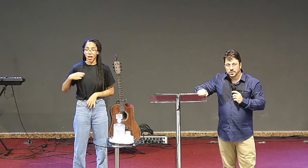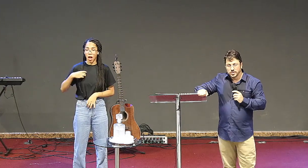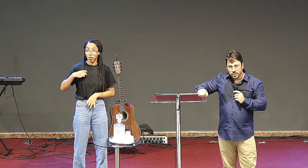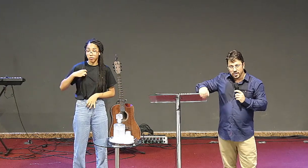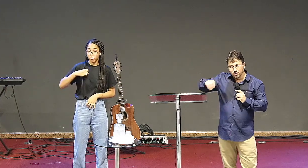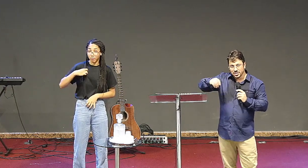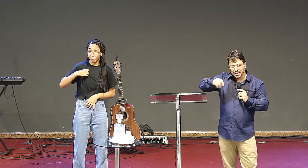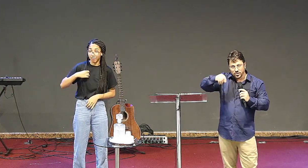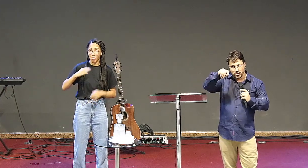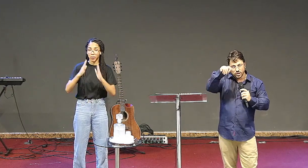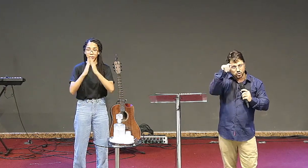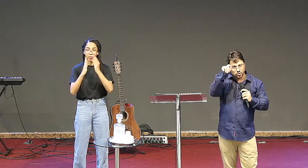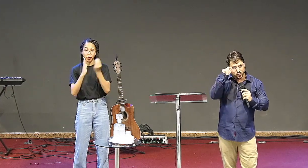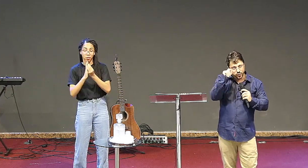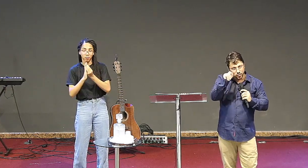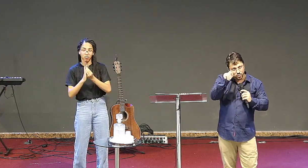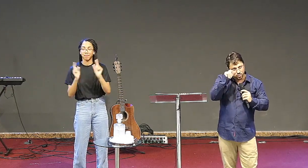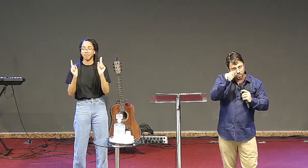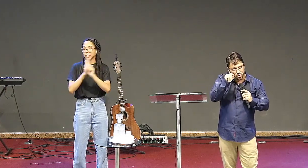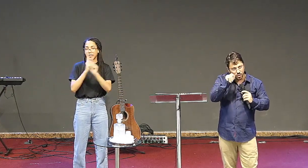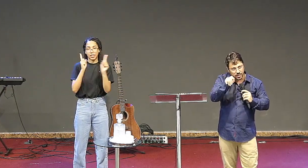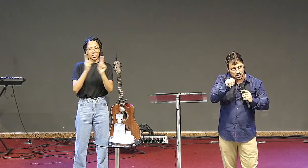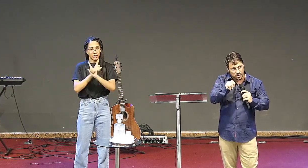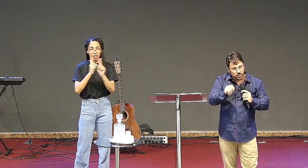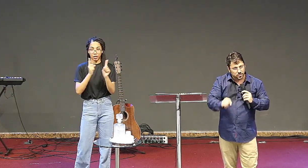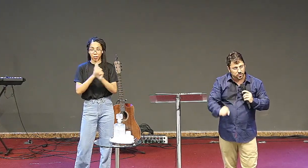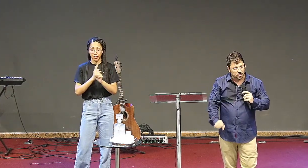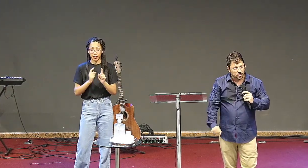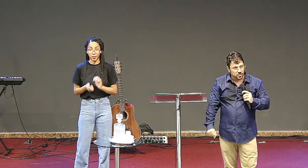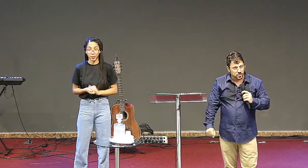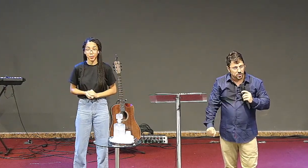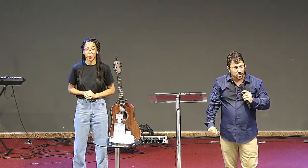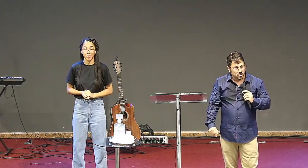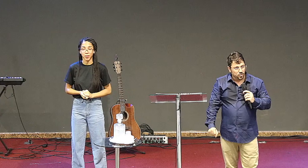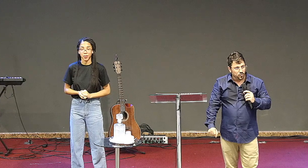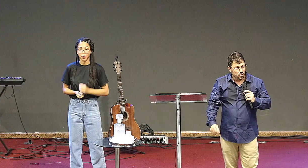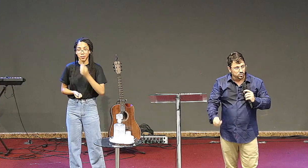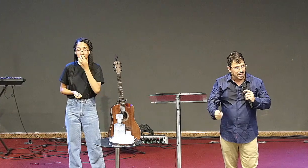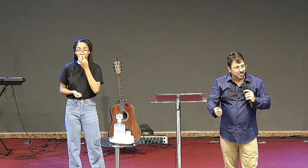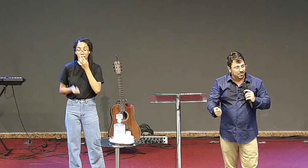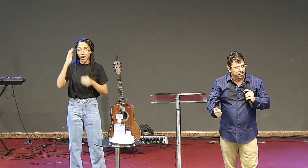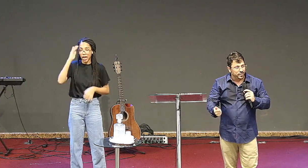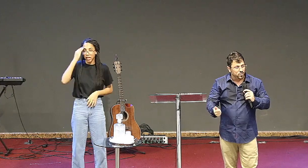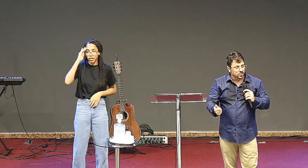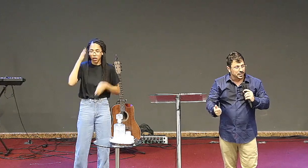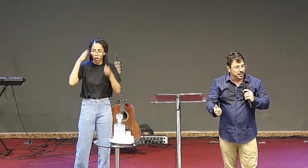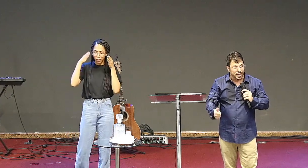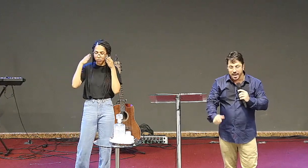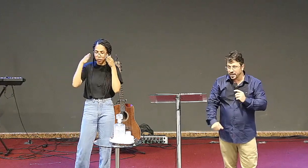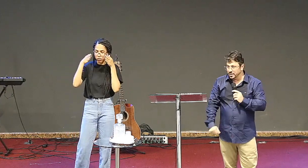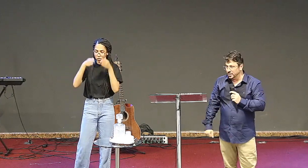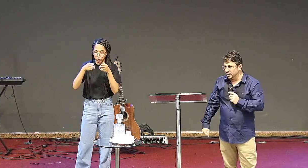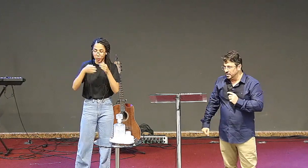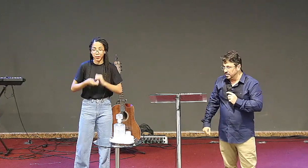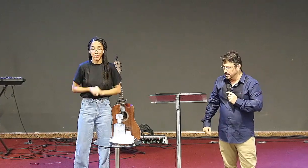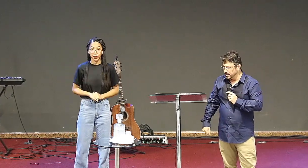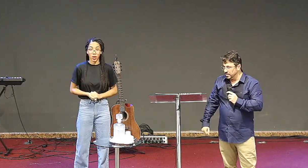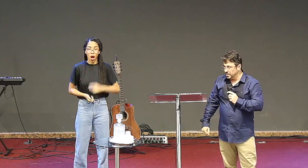e eu quero que você anote isso no fundo do seu coração o voluntário ele vem quando ele quer